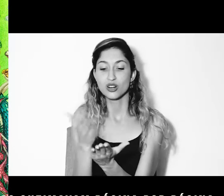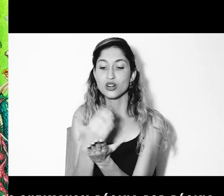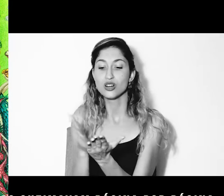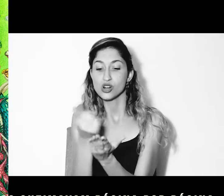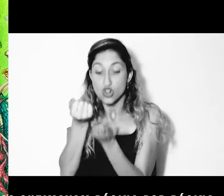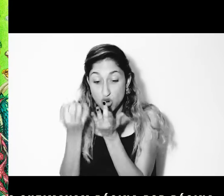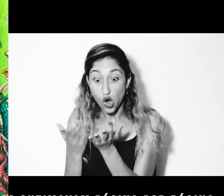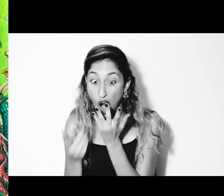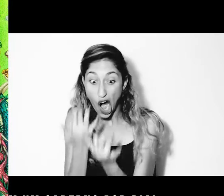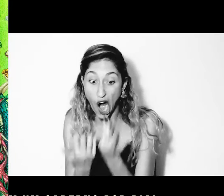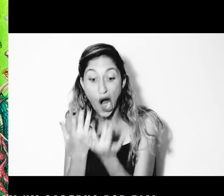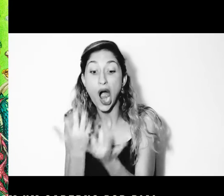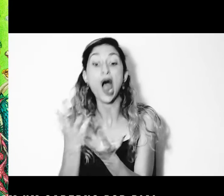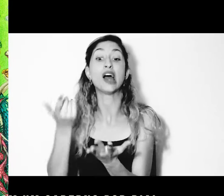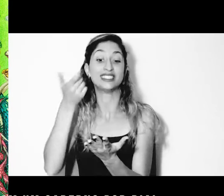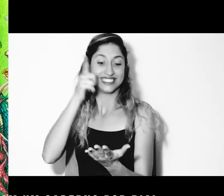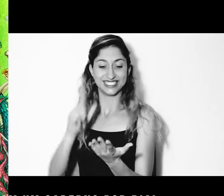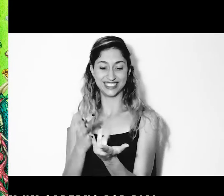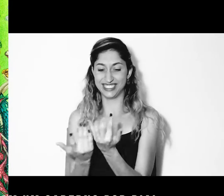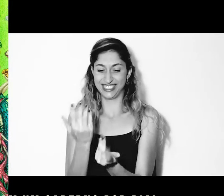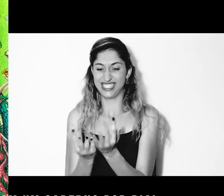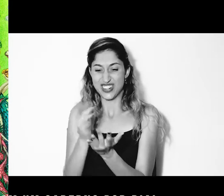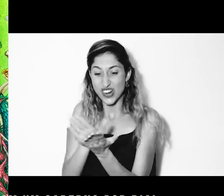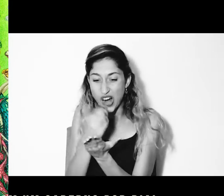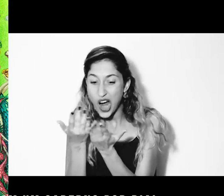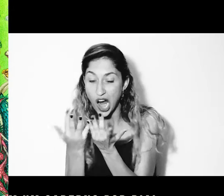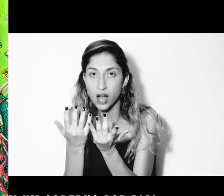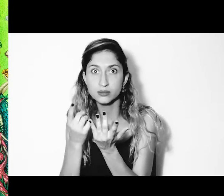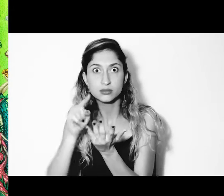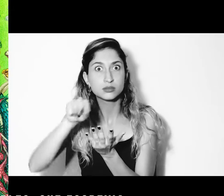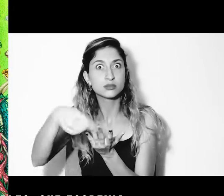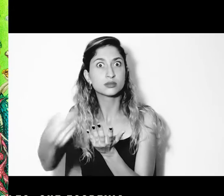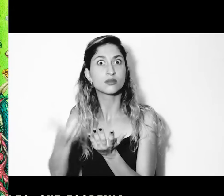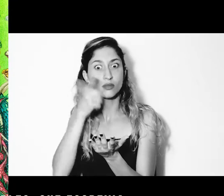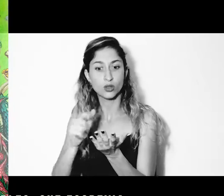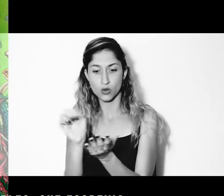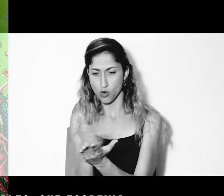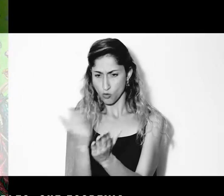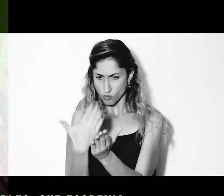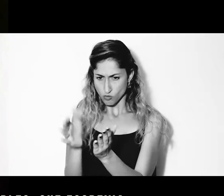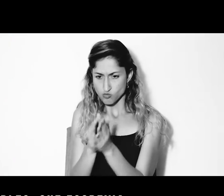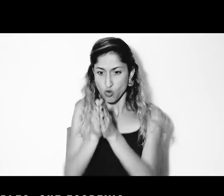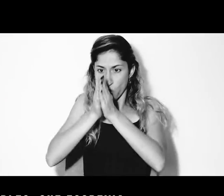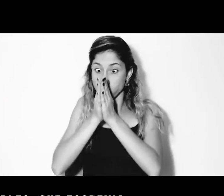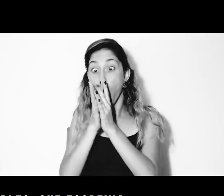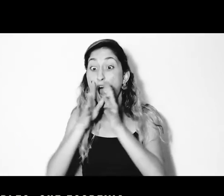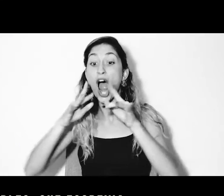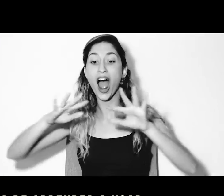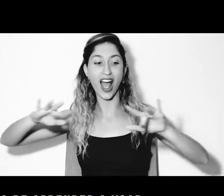Depois, queimavam um caderno por dia. Todos menos Charles, que escrevia.